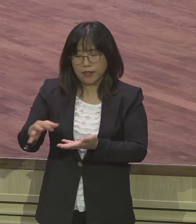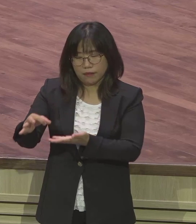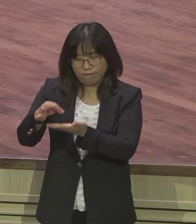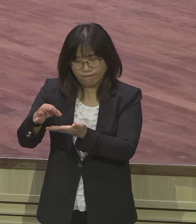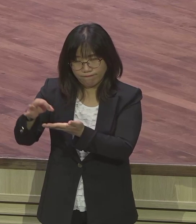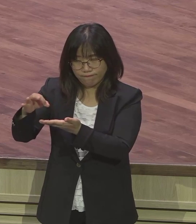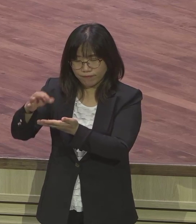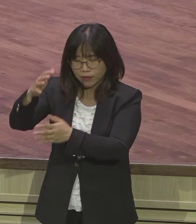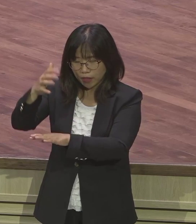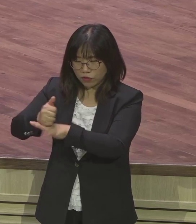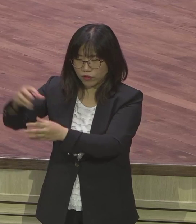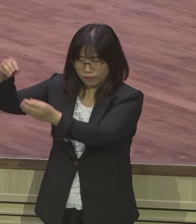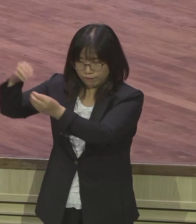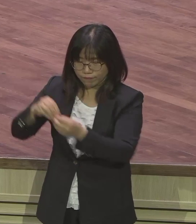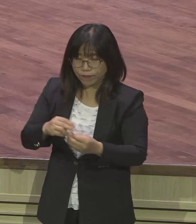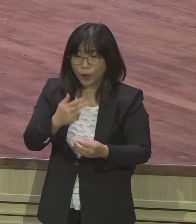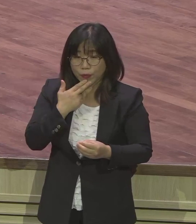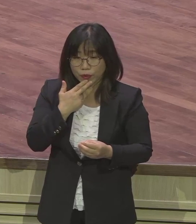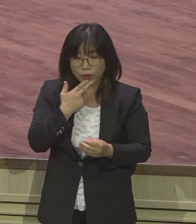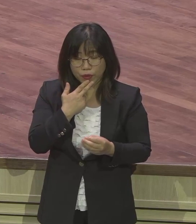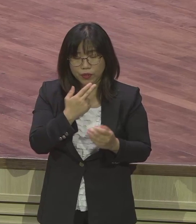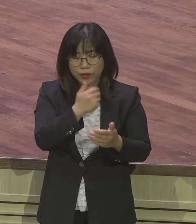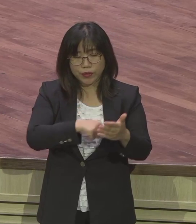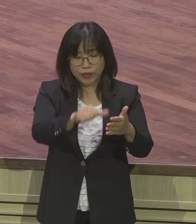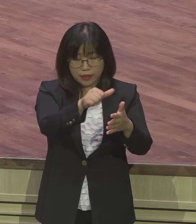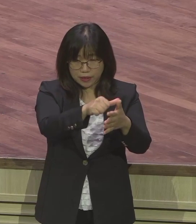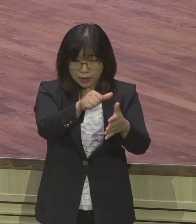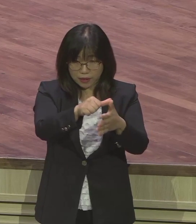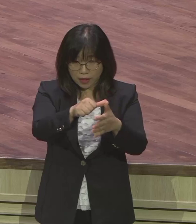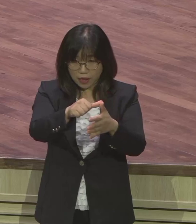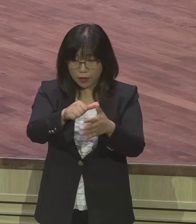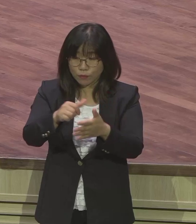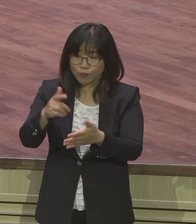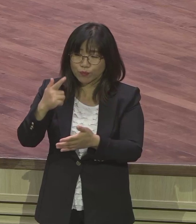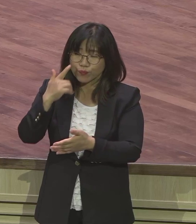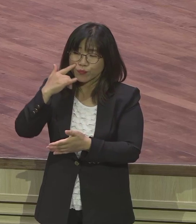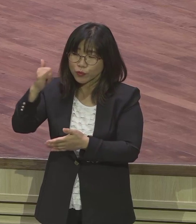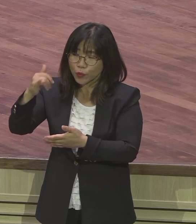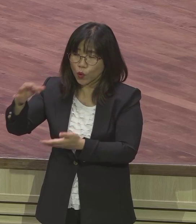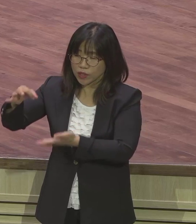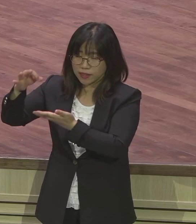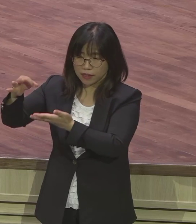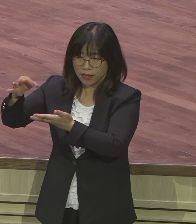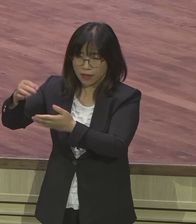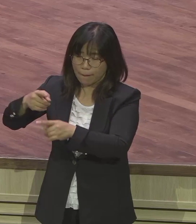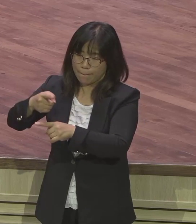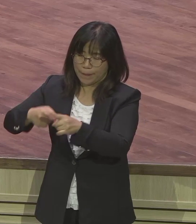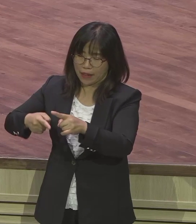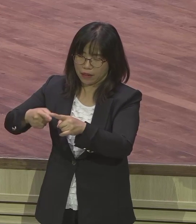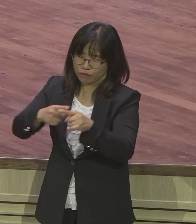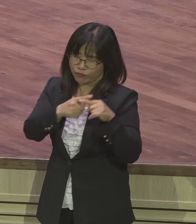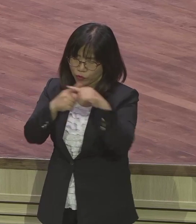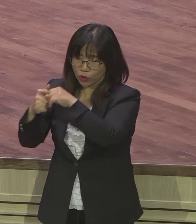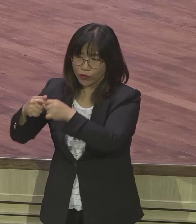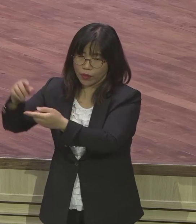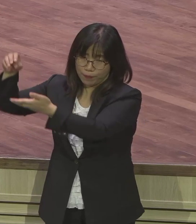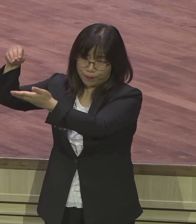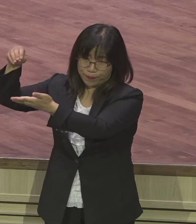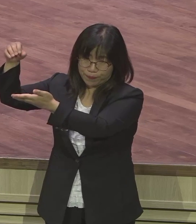당시 장자는 부모의 재산의 절반을 무조건 가져가게 돼 있어요 부모의 재산의 절반을